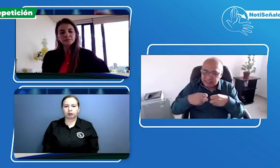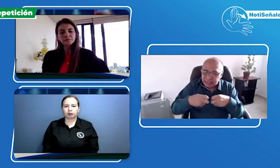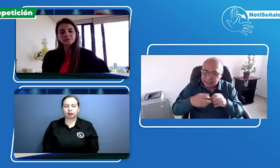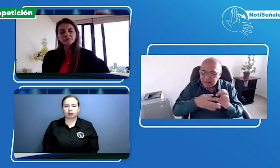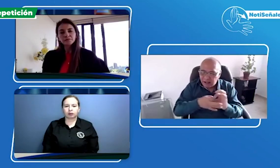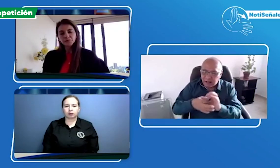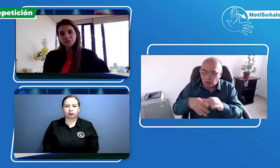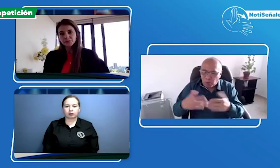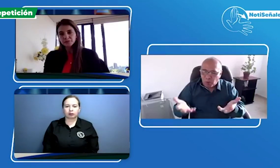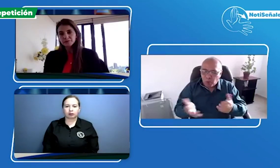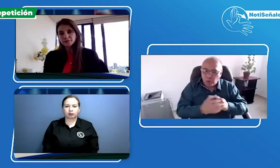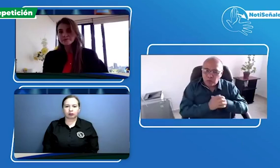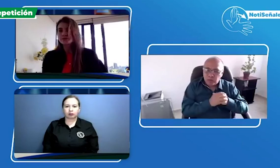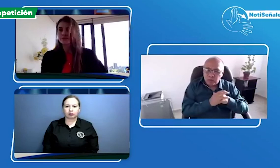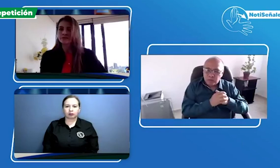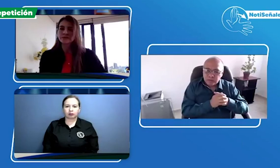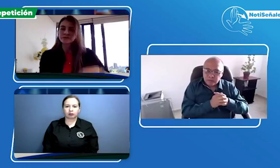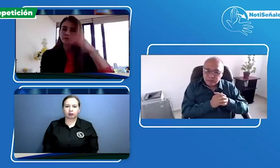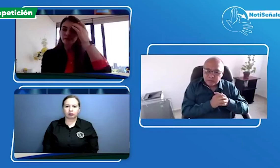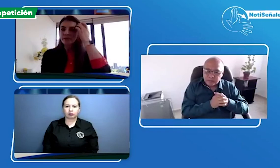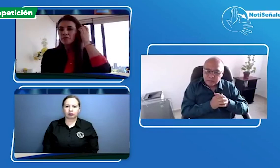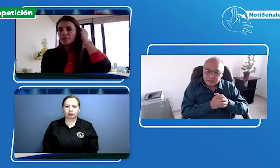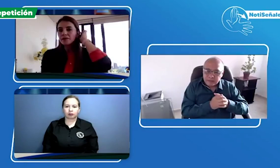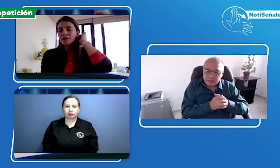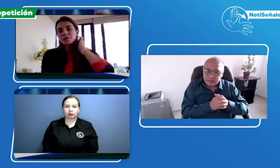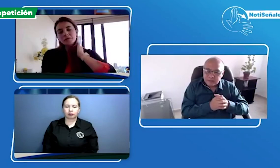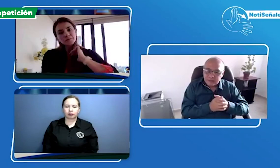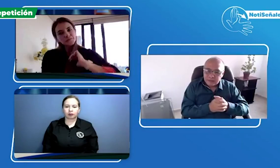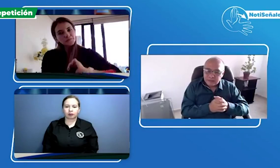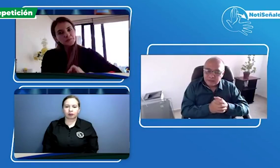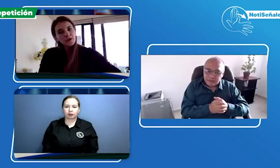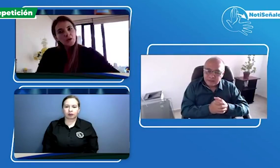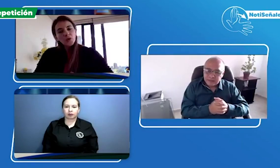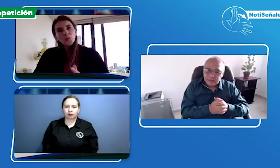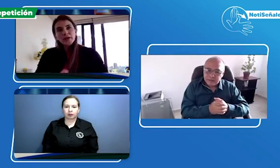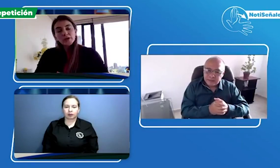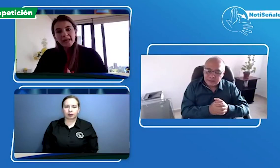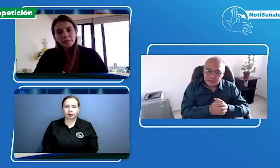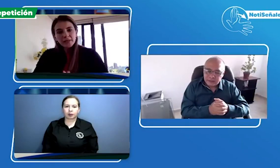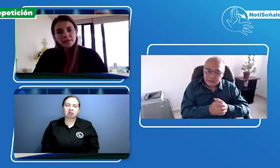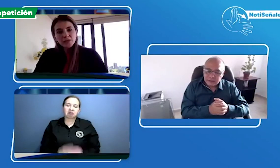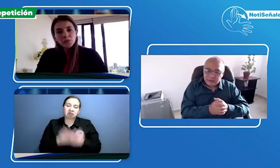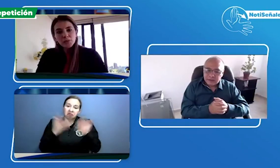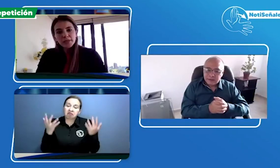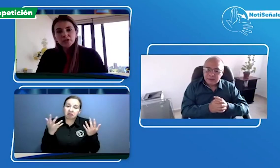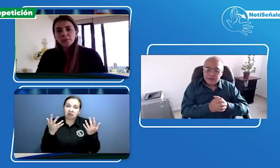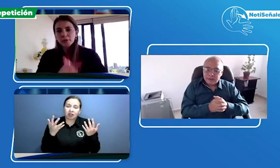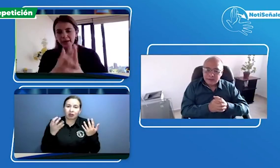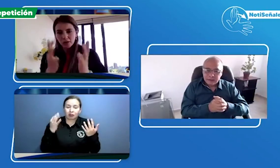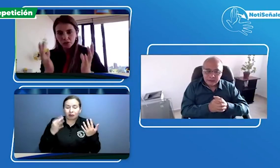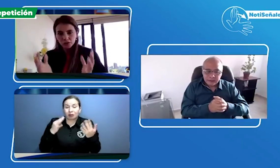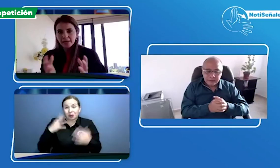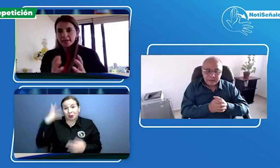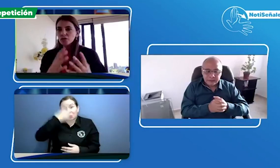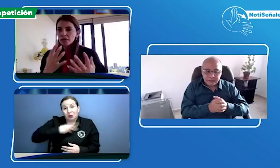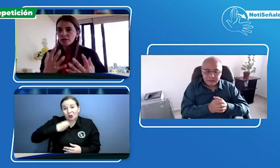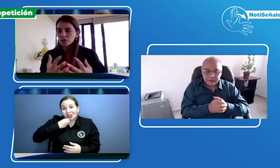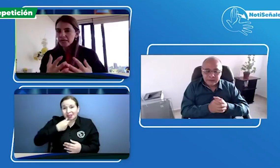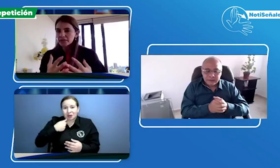trabajo articulado con FENASCOL, esta sinergia entre ambas entidades. Bueno, realmente ha sido muy bonito, pero para contarles todo el contexto